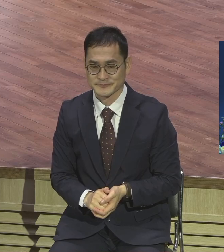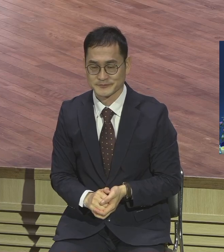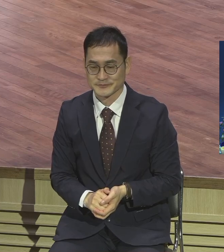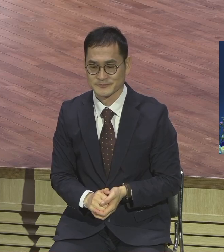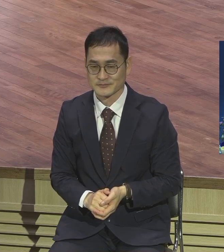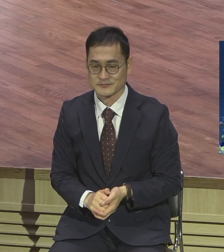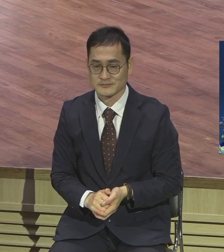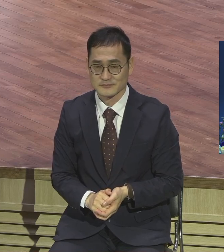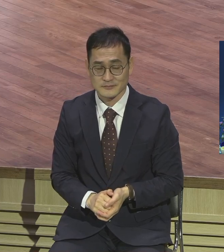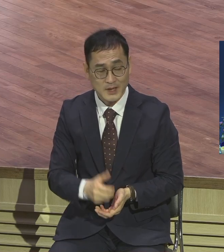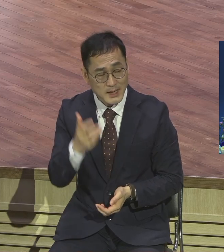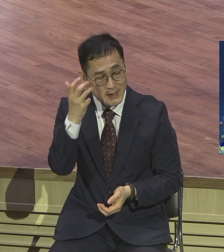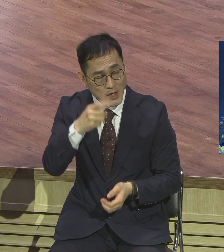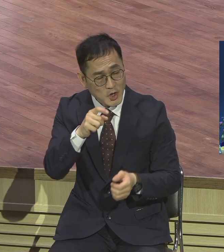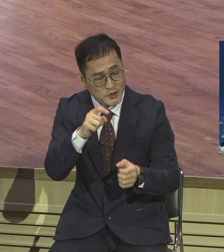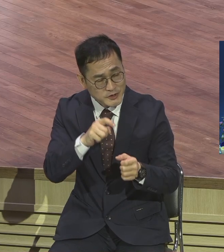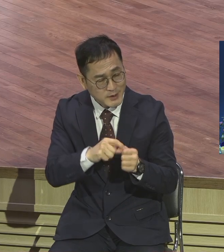영적인 사람이 됩시다.